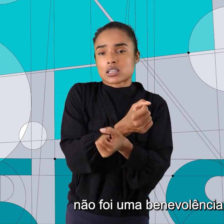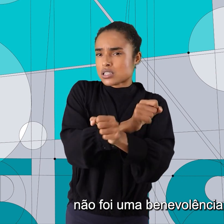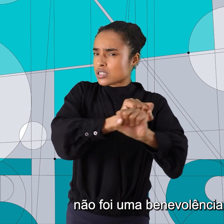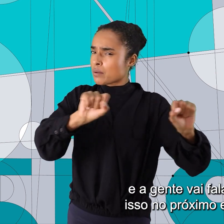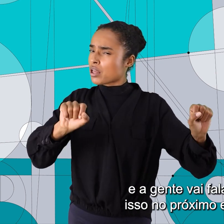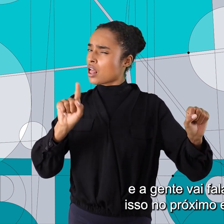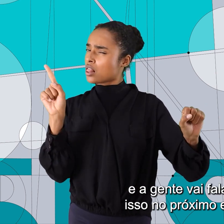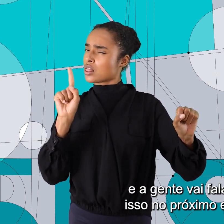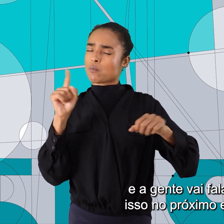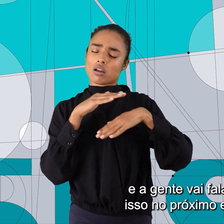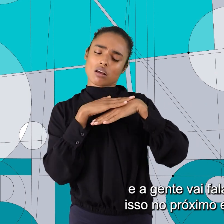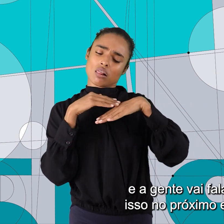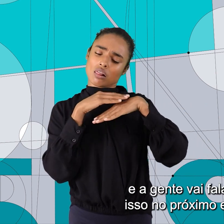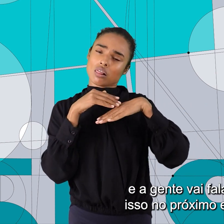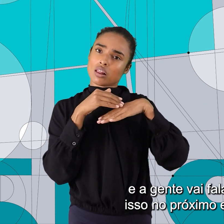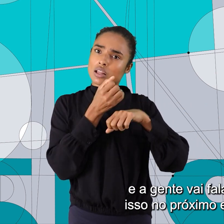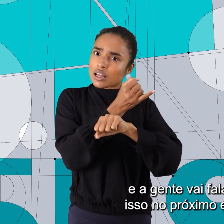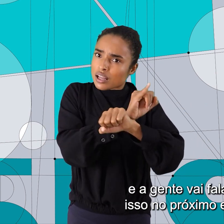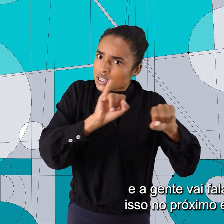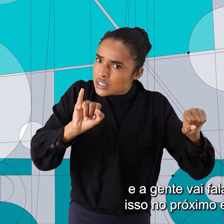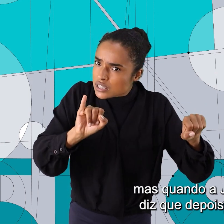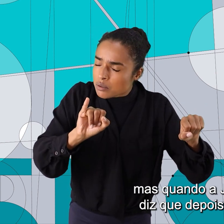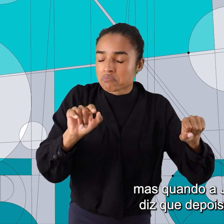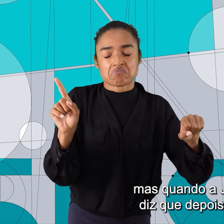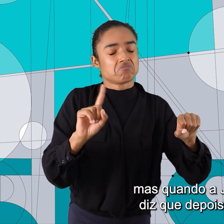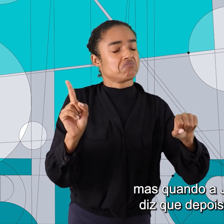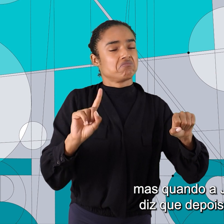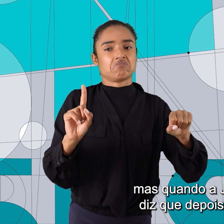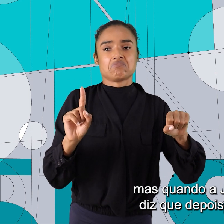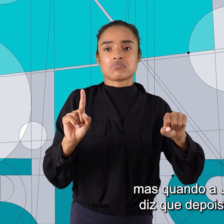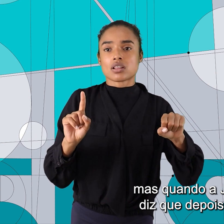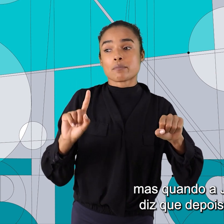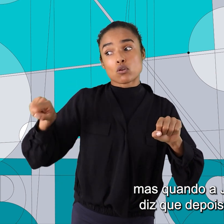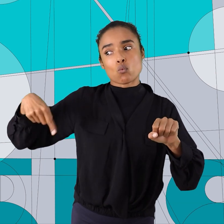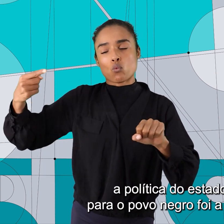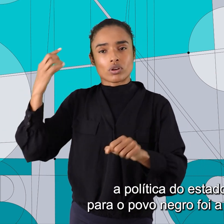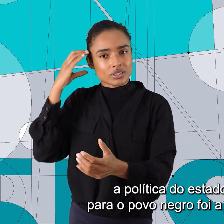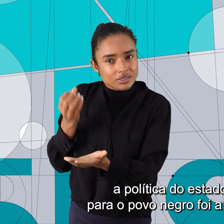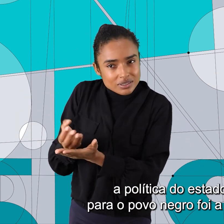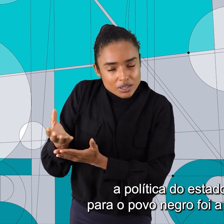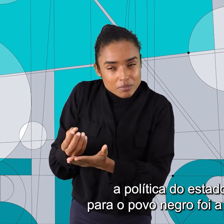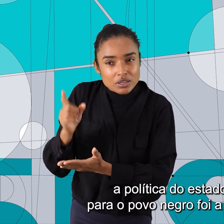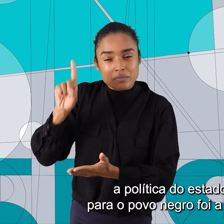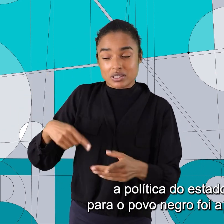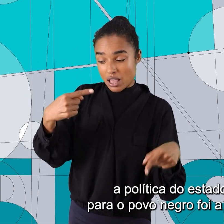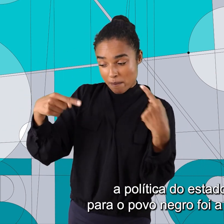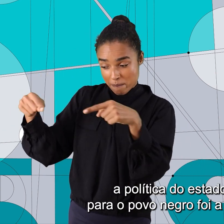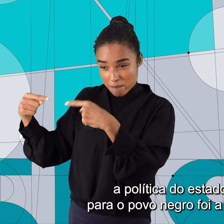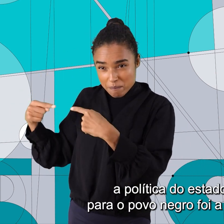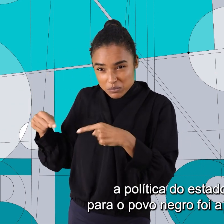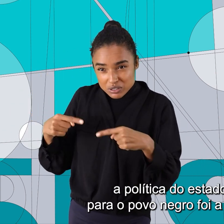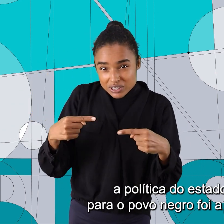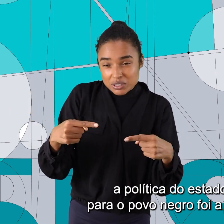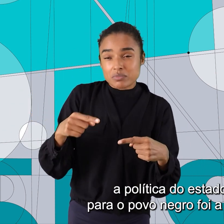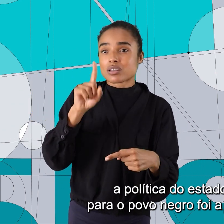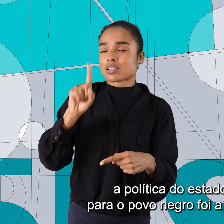princesa e a gente vai falar sobre isso no próximo episódio. Mas quando a Jurema diz que depois disso a política do Estado brasileiro para